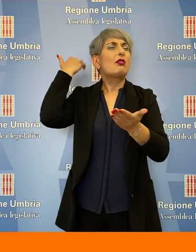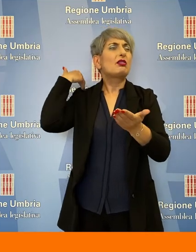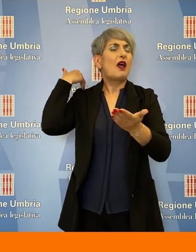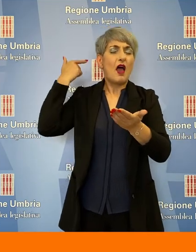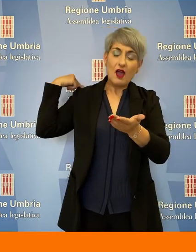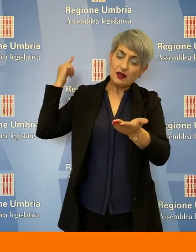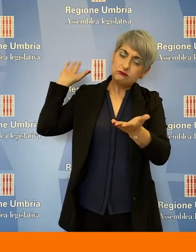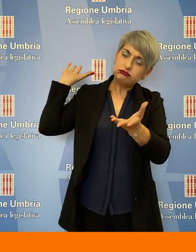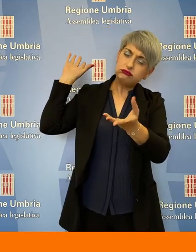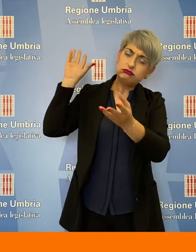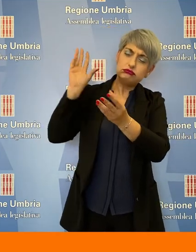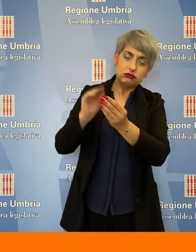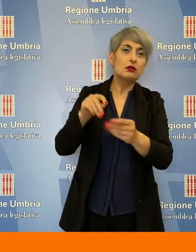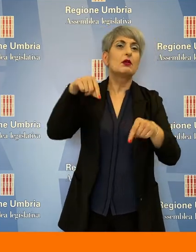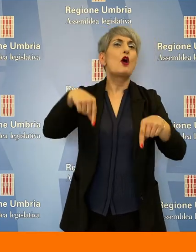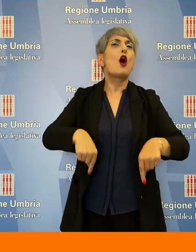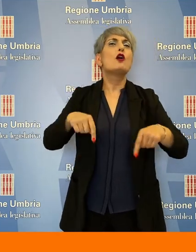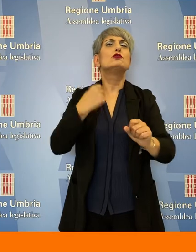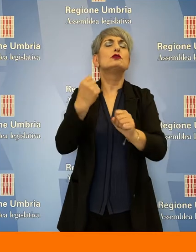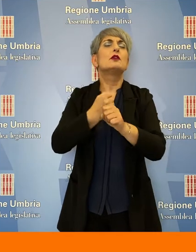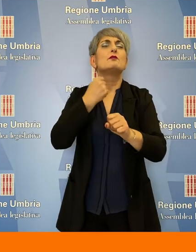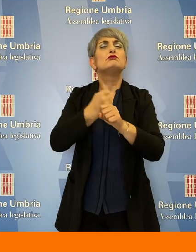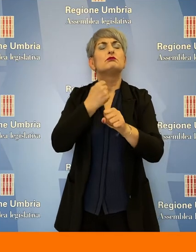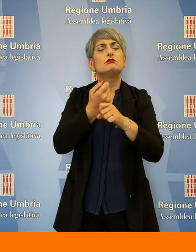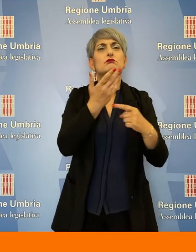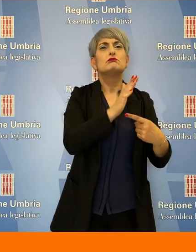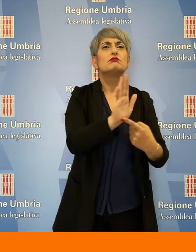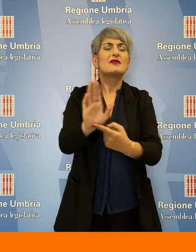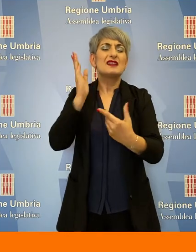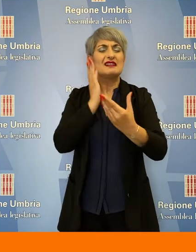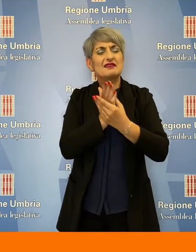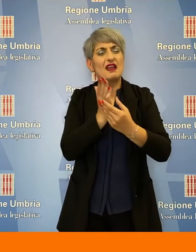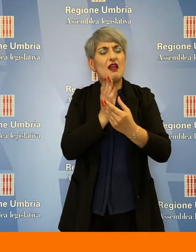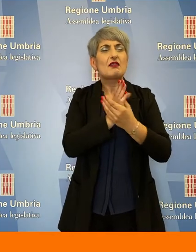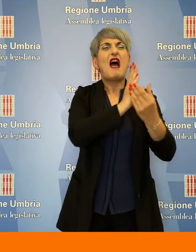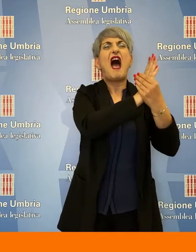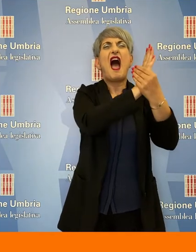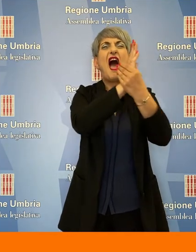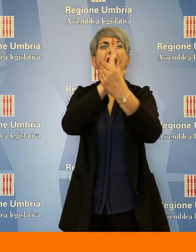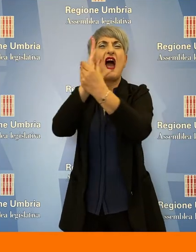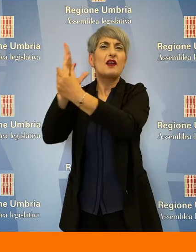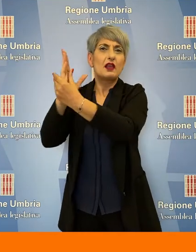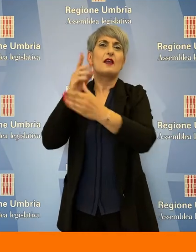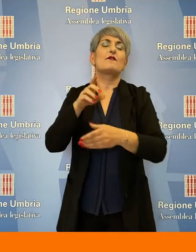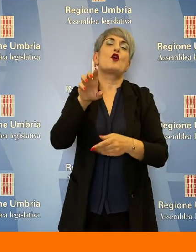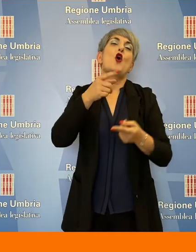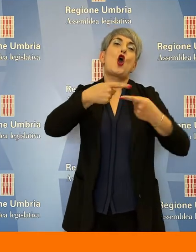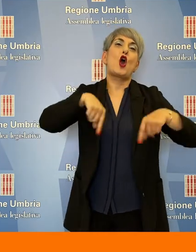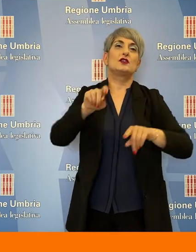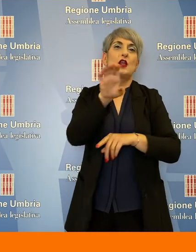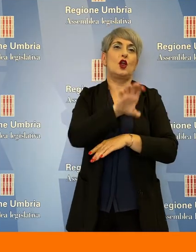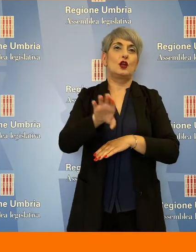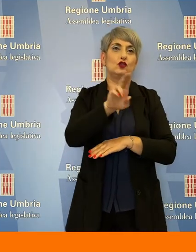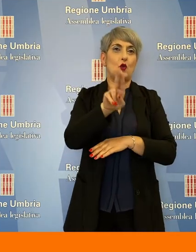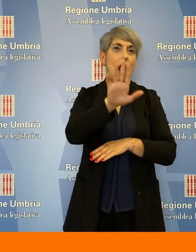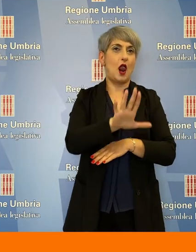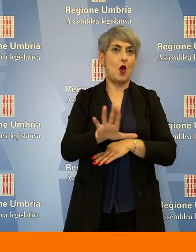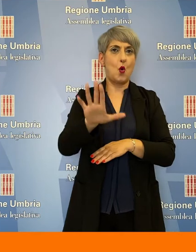regionale abbiamo presentato il lavoro di schedatura dell'archivio del Consiglio regionale dell'Umbria che